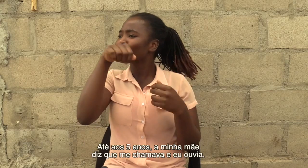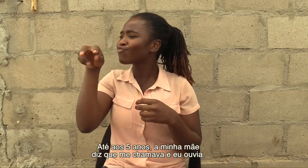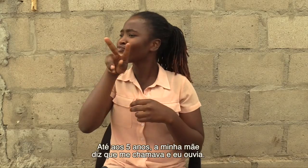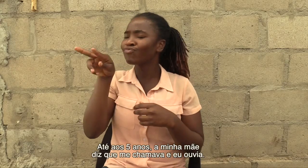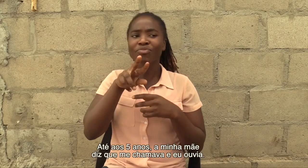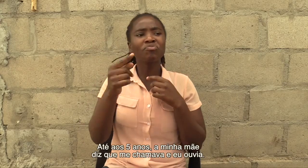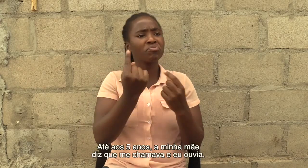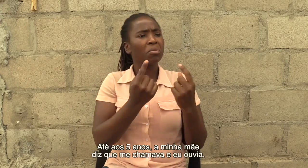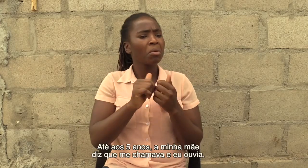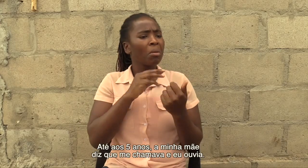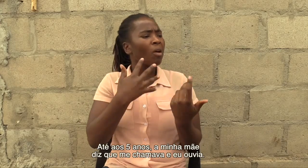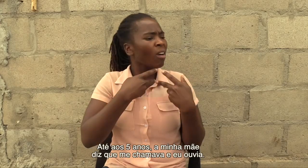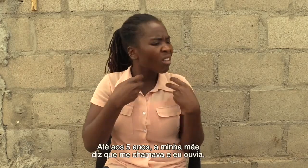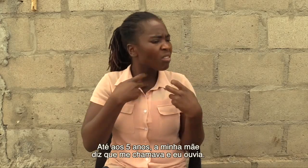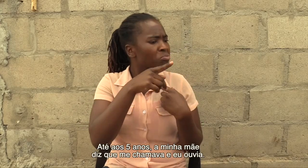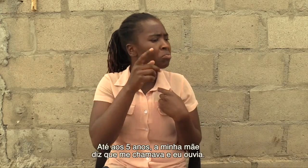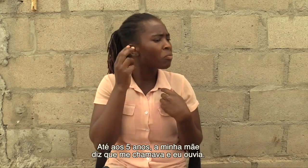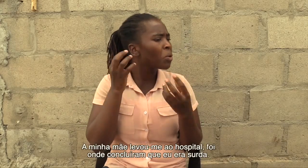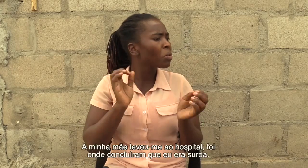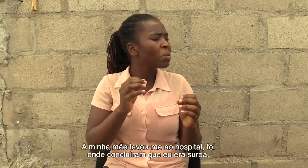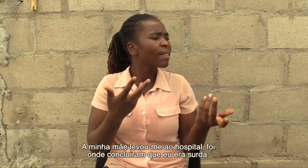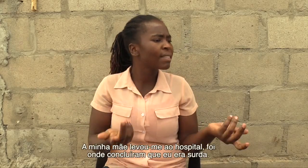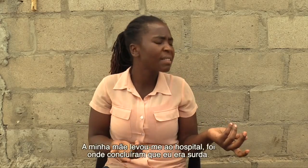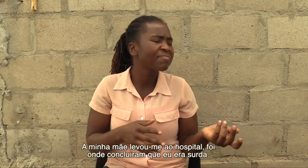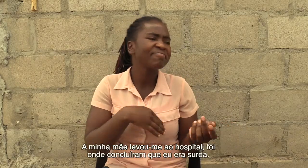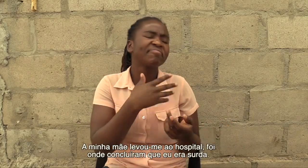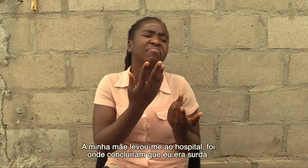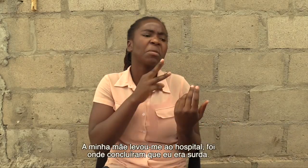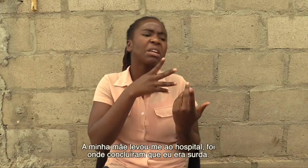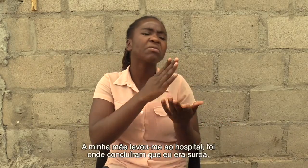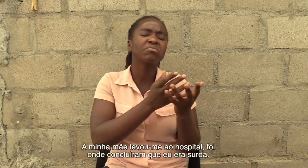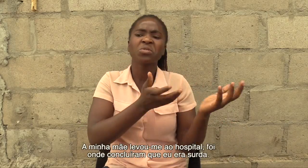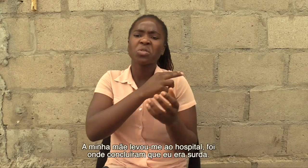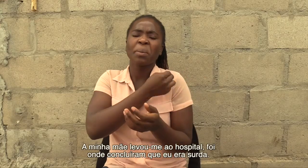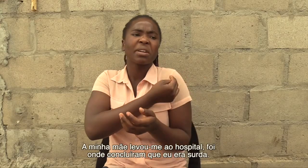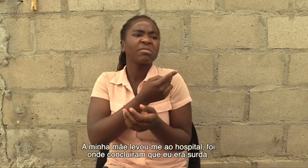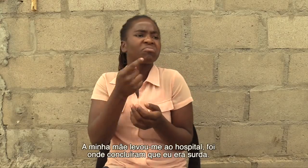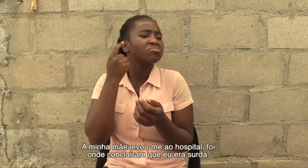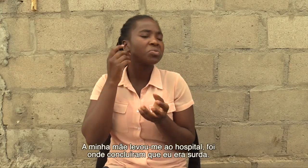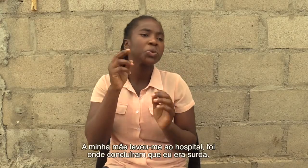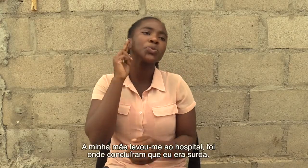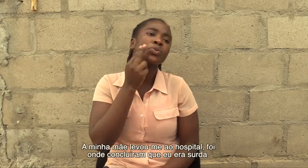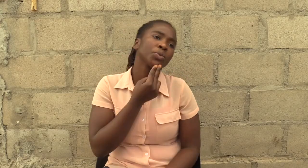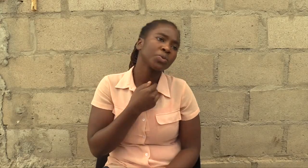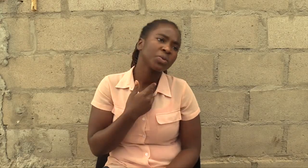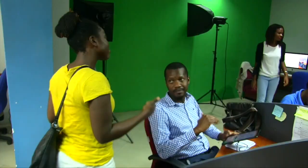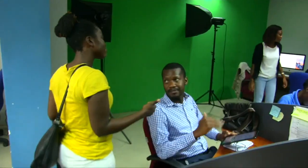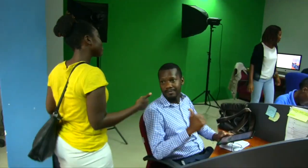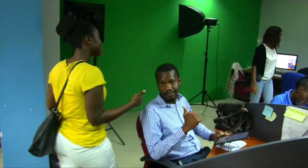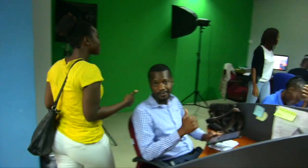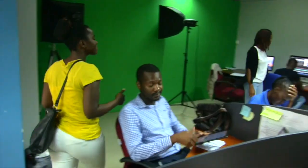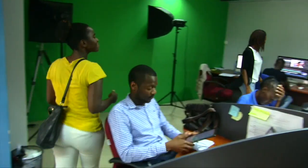a minha mãe diz que me chamava e eu ouvia. A minha mãe levou-me ao hospital foi onde concluíram que eu era